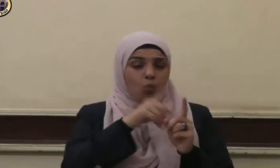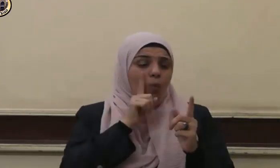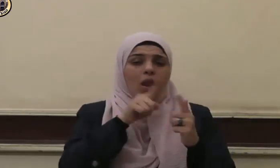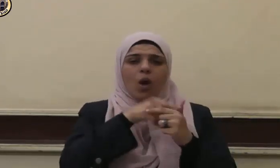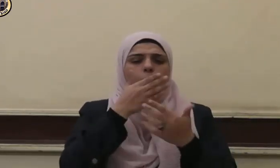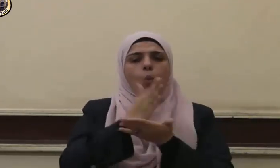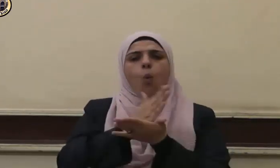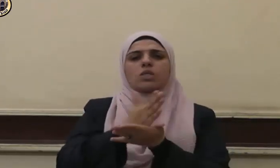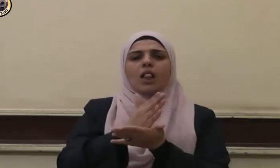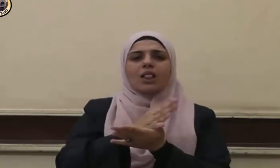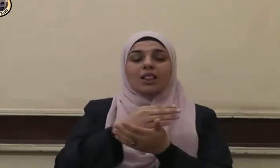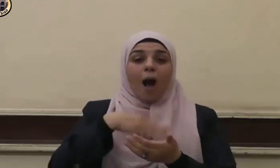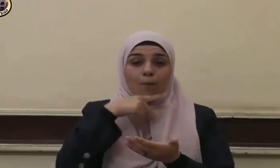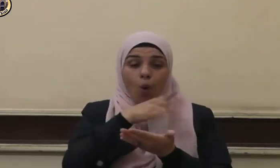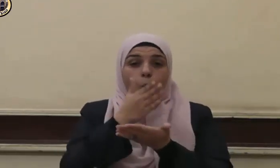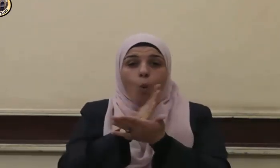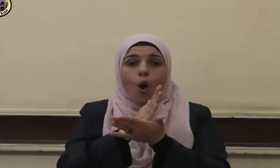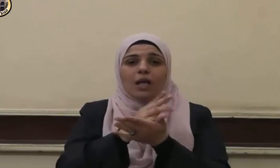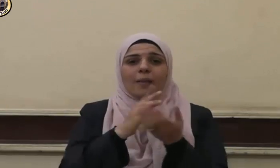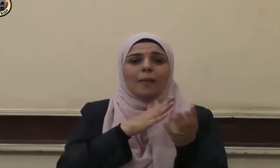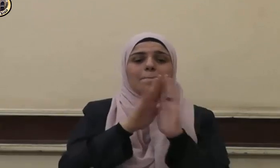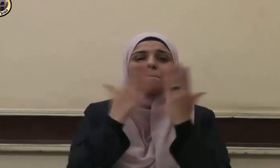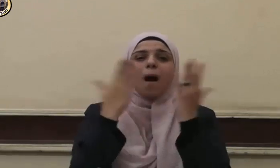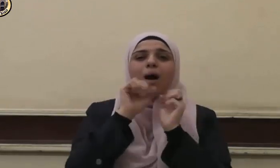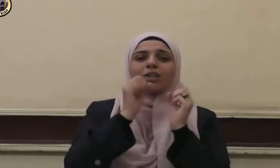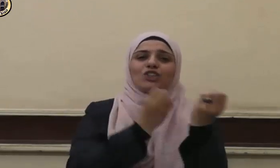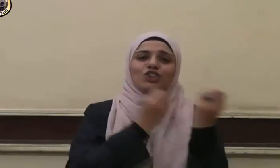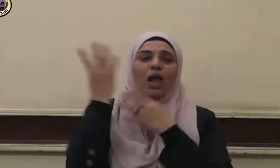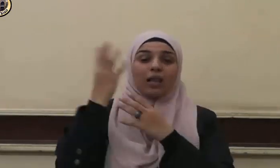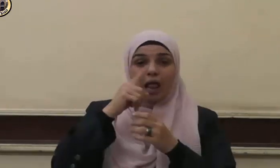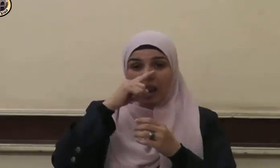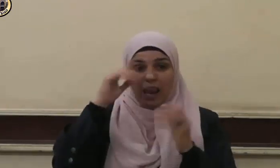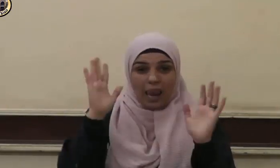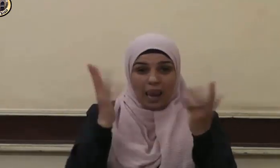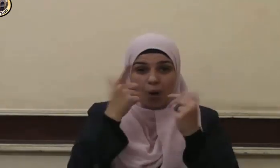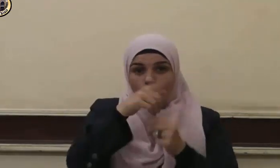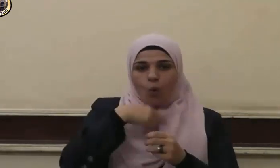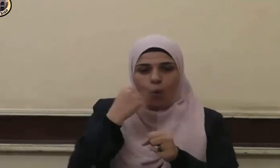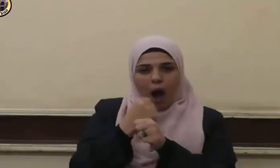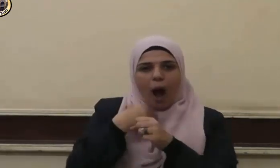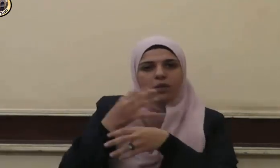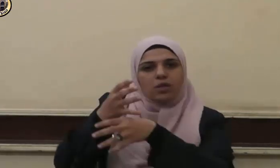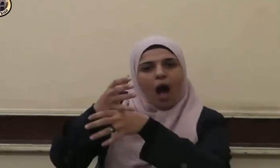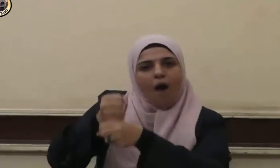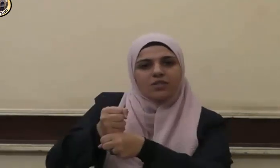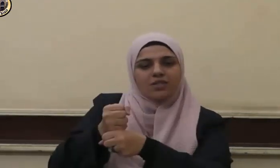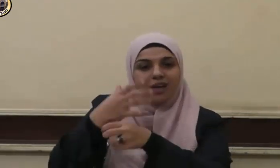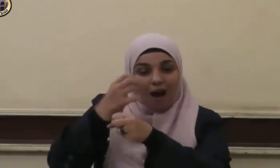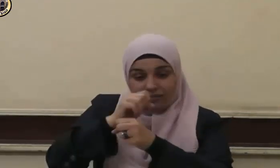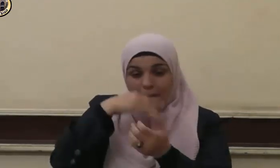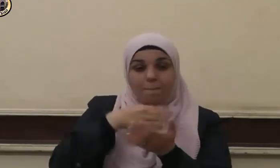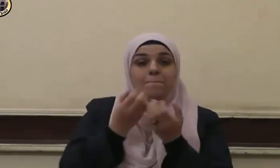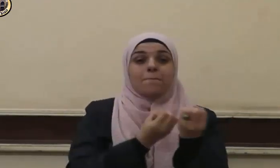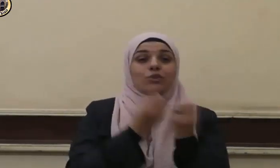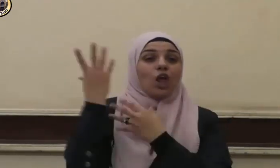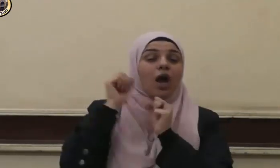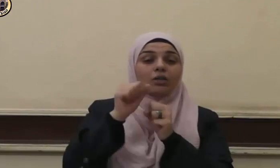أبواب الجنة فإن شئت فحافظ على الباب أو ضيع وقال ابن